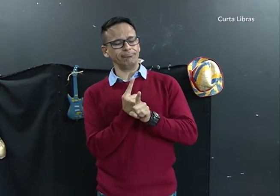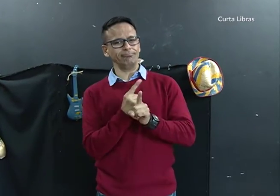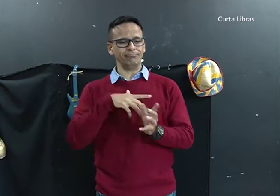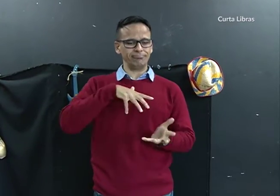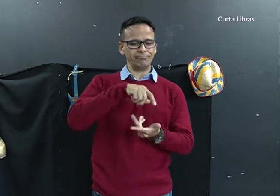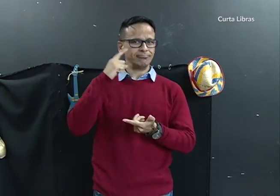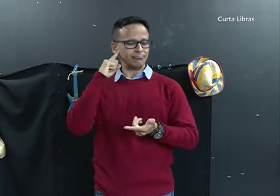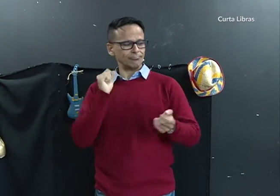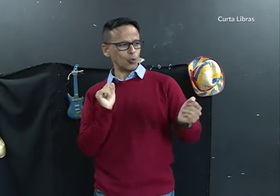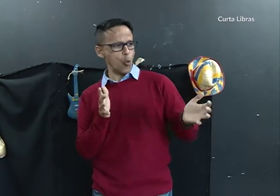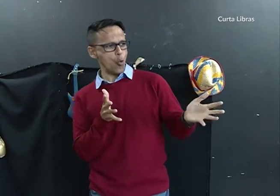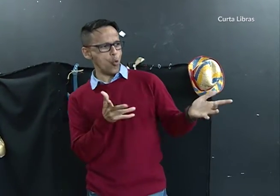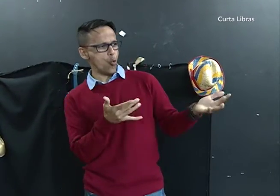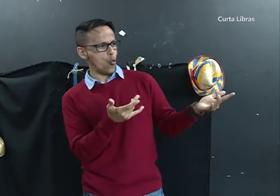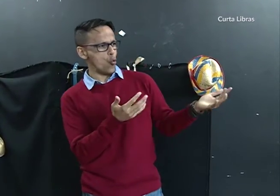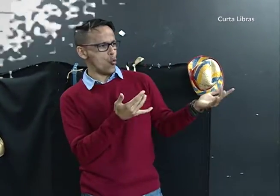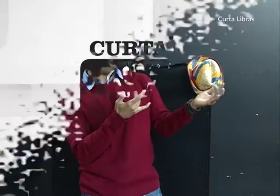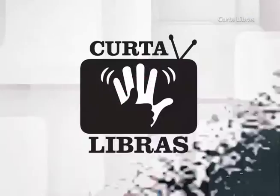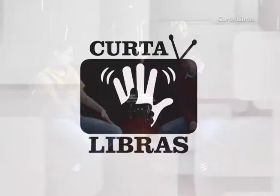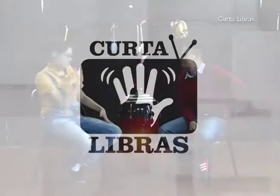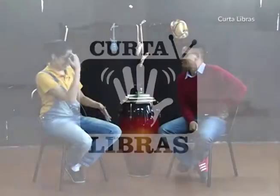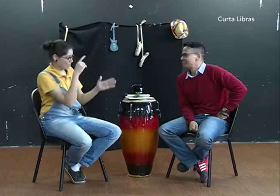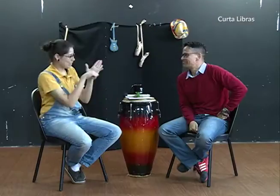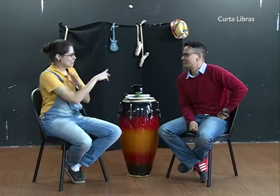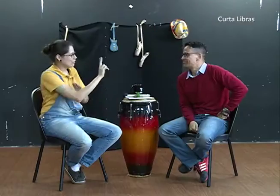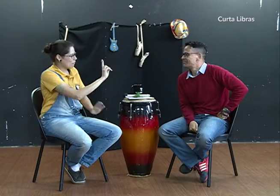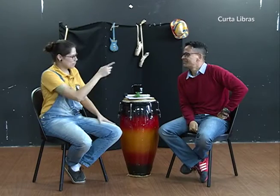surdo à língua de sinais. Qual é o teu nome?